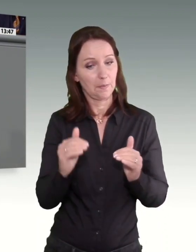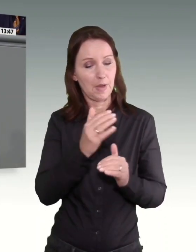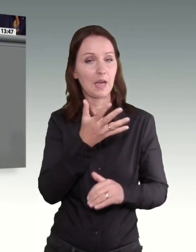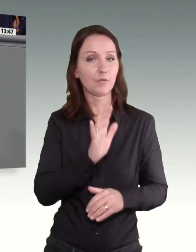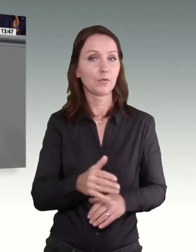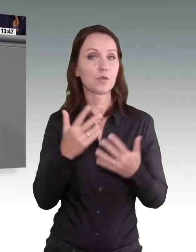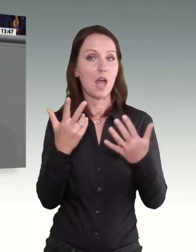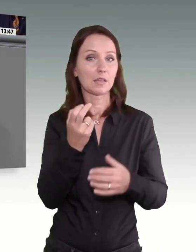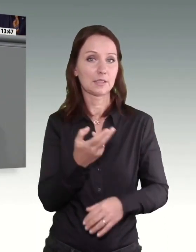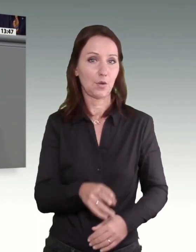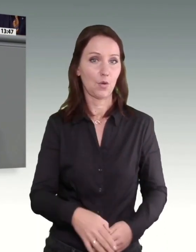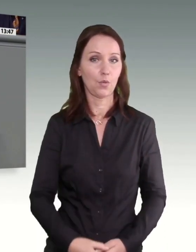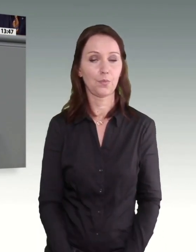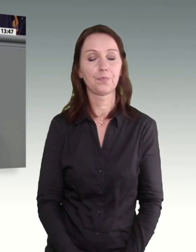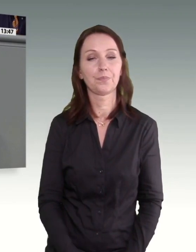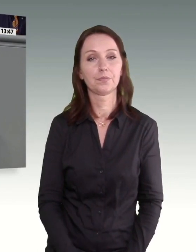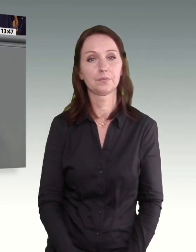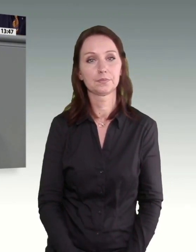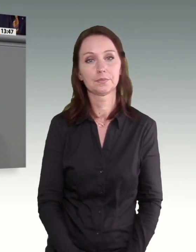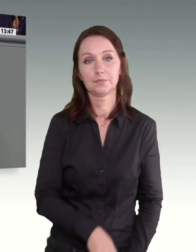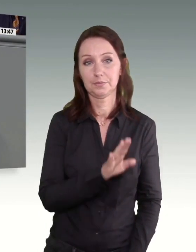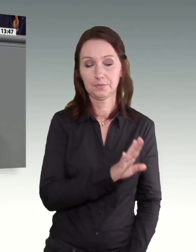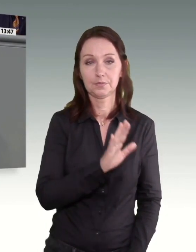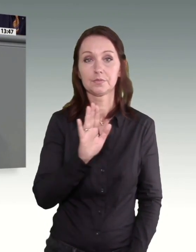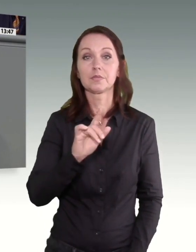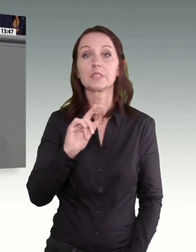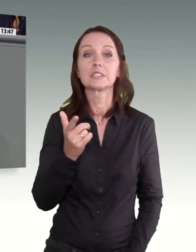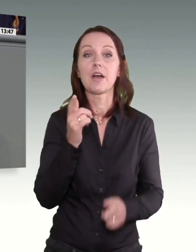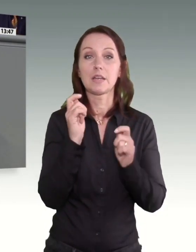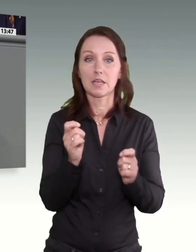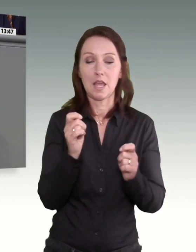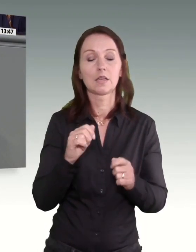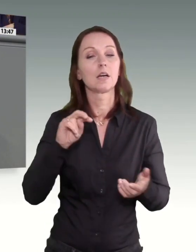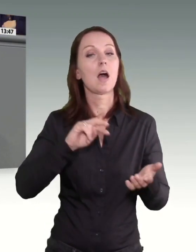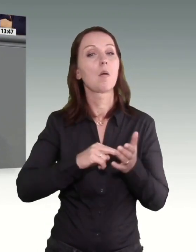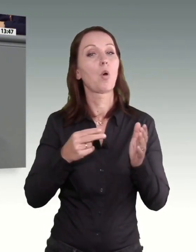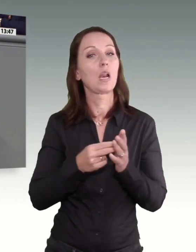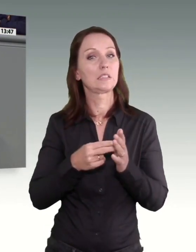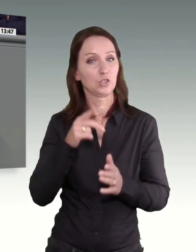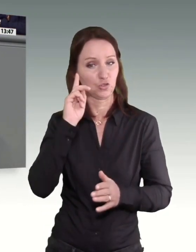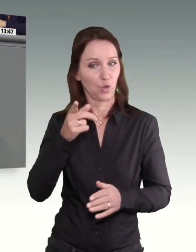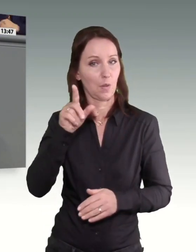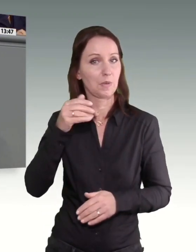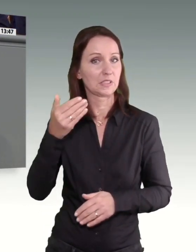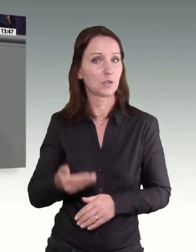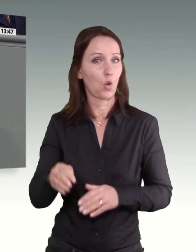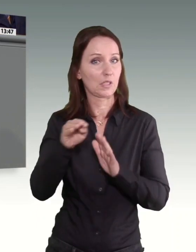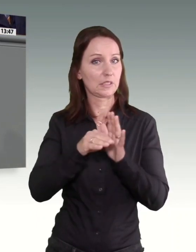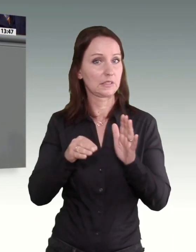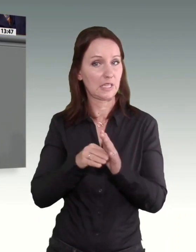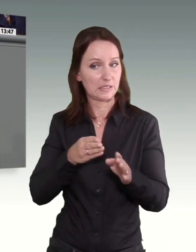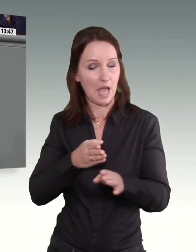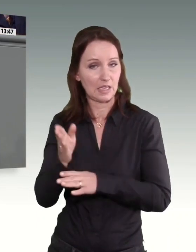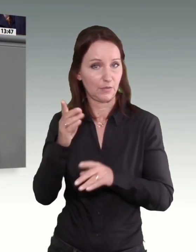Ihrem zweiten Antrag fordern Sie einen politischen Eingriff in das Mindestlohngesetz. Sie wollen den Mindestlohn auf 14